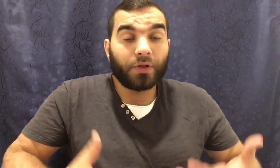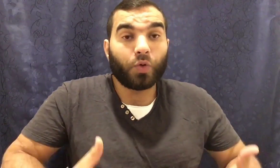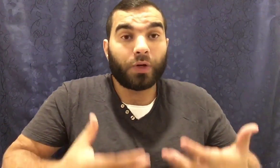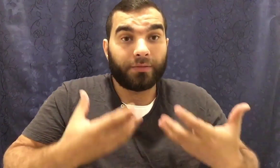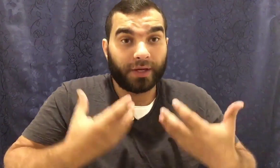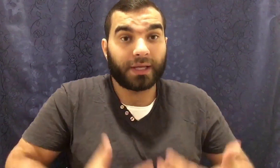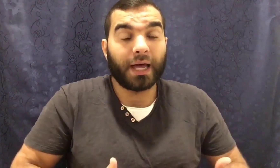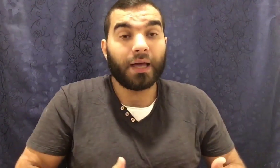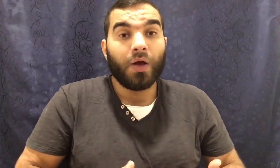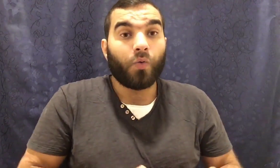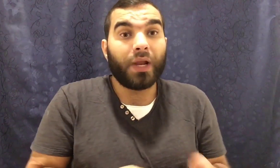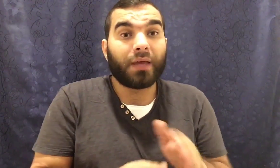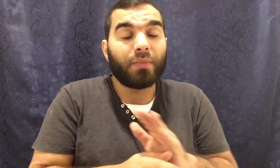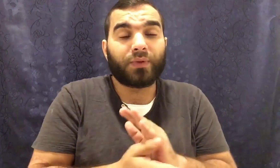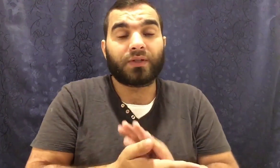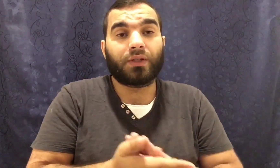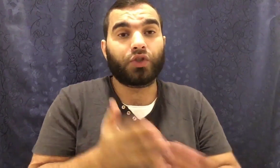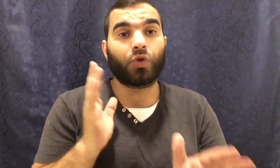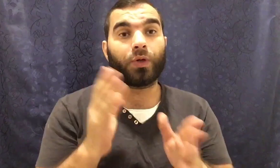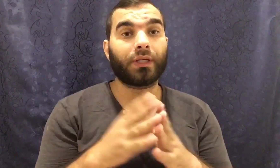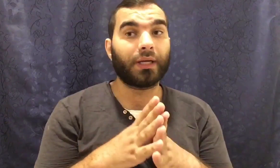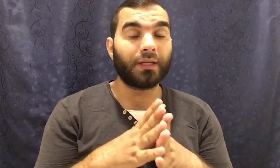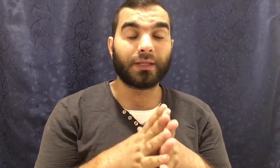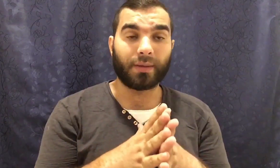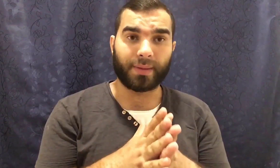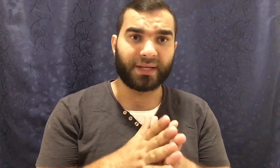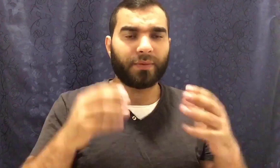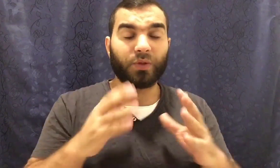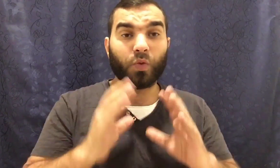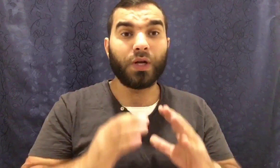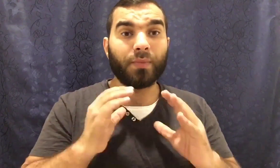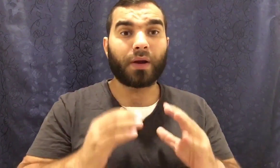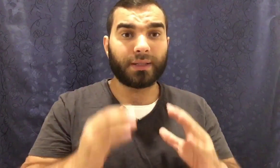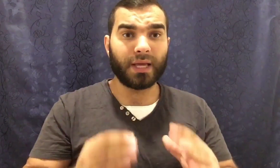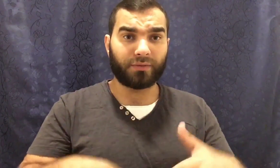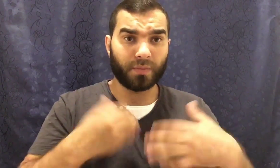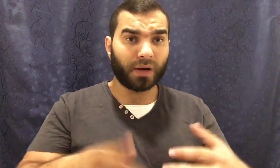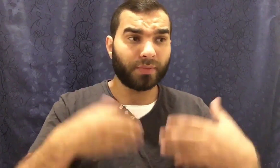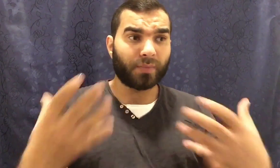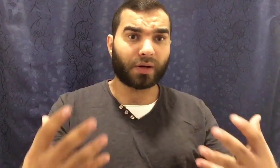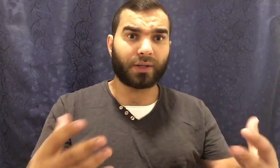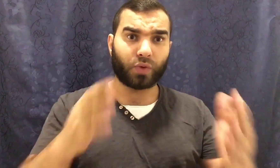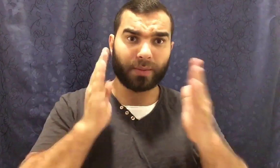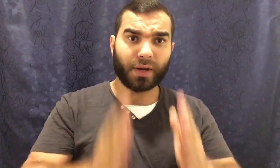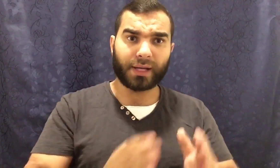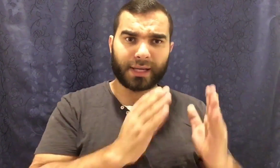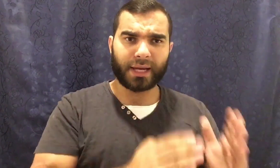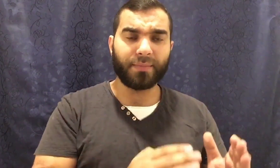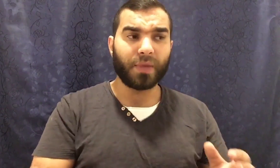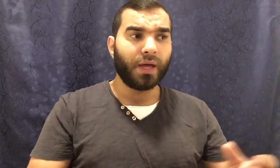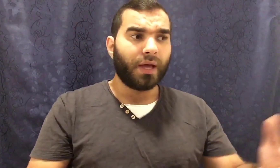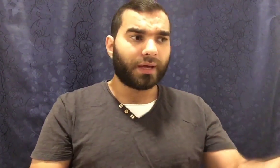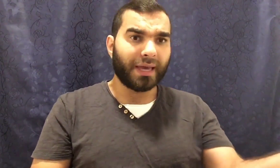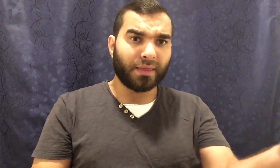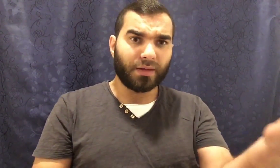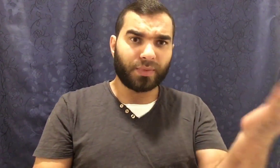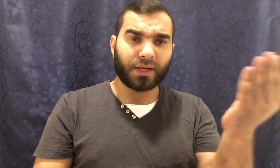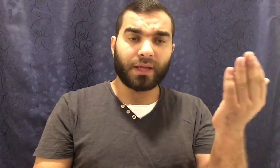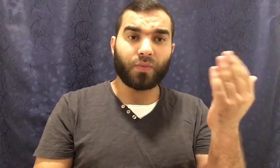فيه تقل في حجرها ولكن ما بتستطيع شروق الجن ده تمام بتقول المرأة ديت في مرة من المرات وانا برع الغنم جا ذئب كده